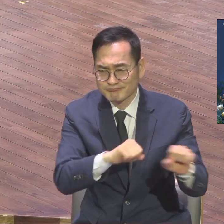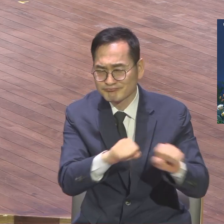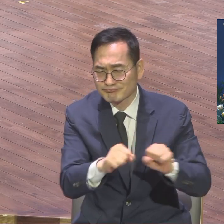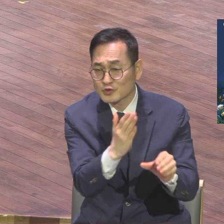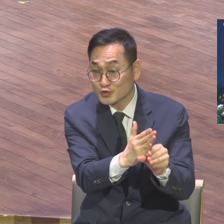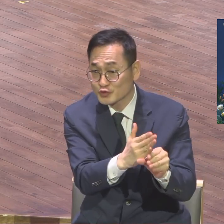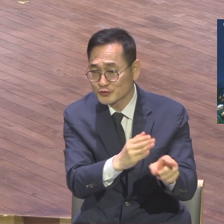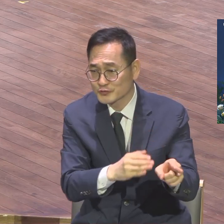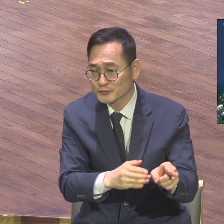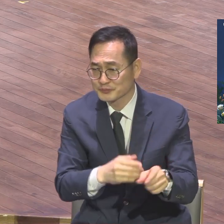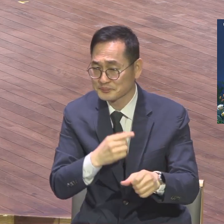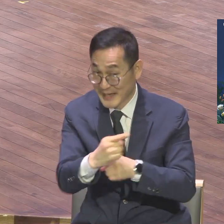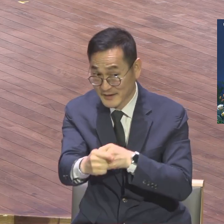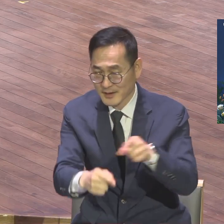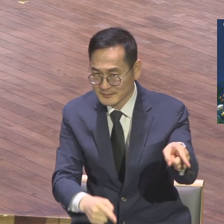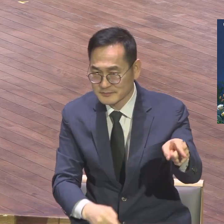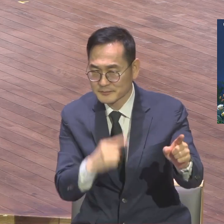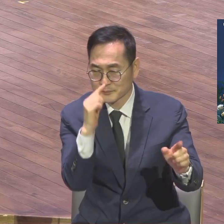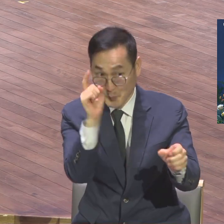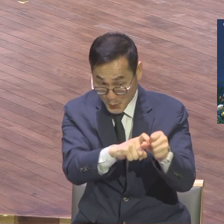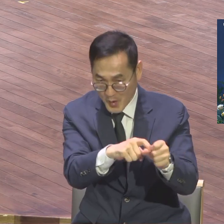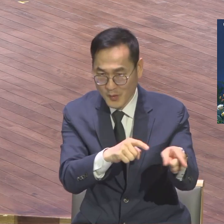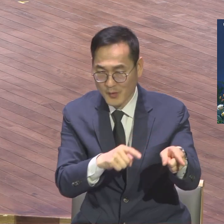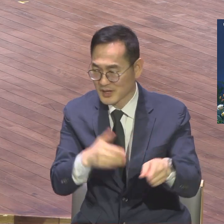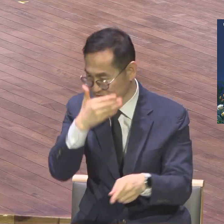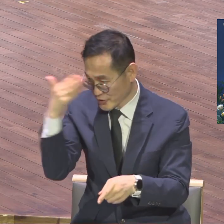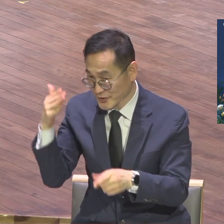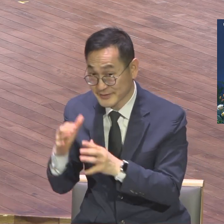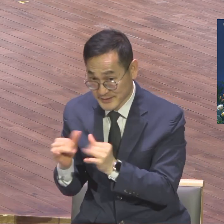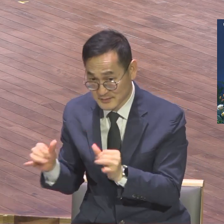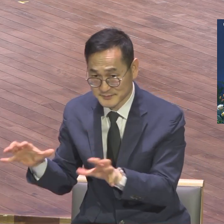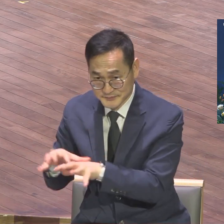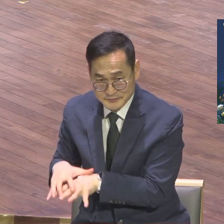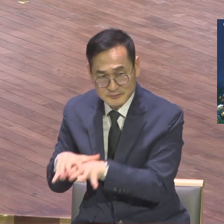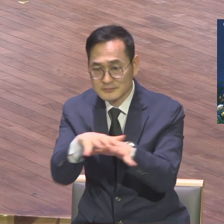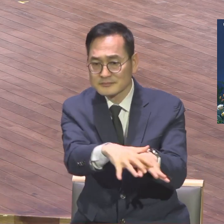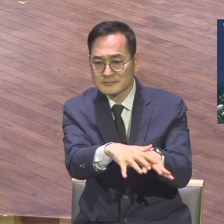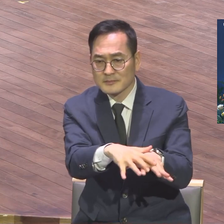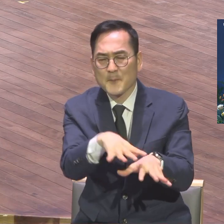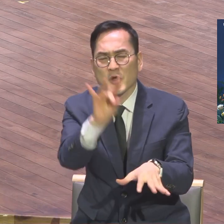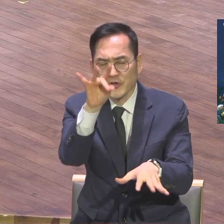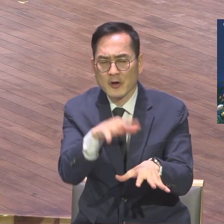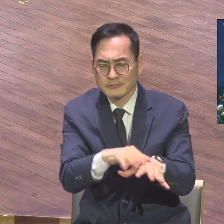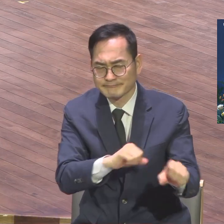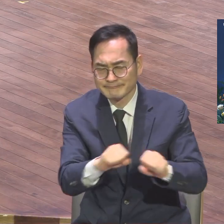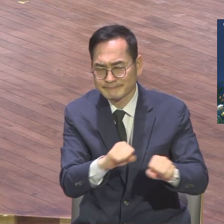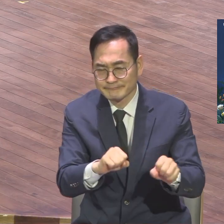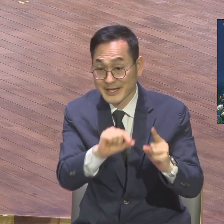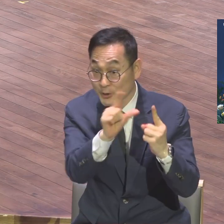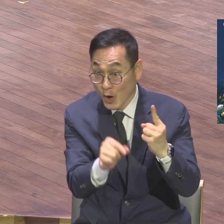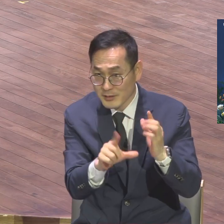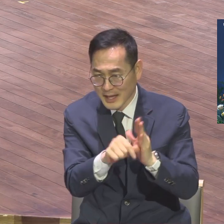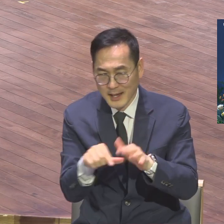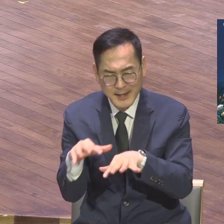내년에는 그렇게 청년들이 먼저 선발대로 가서 1월달에 가서 5만명 그렇게